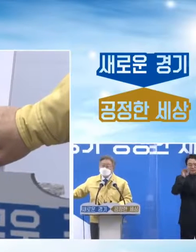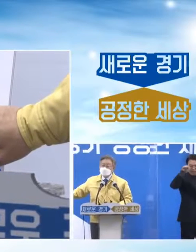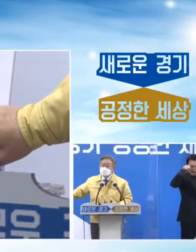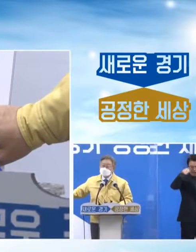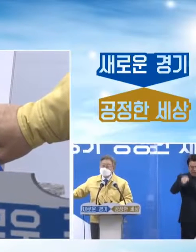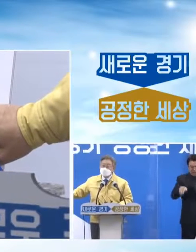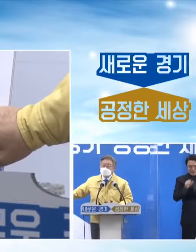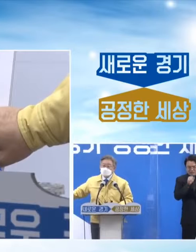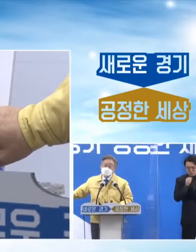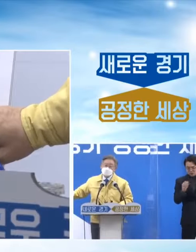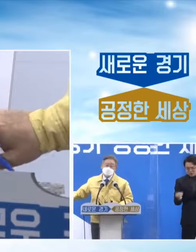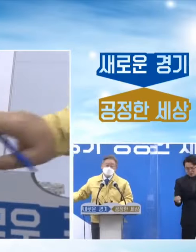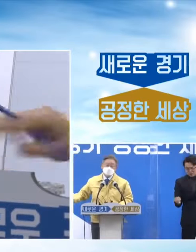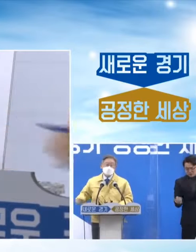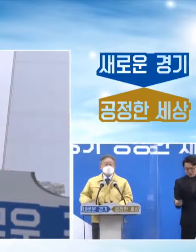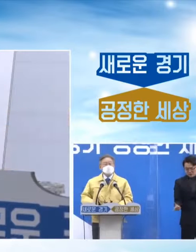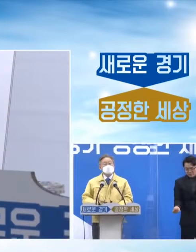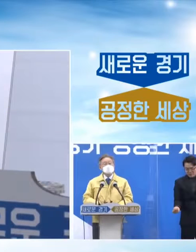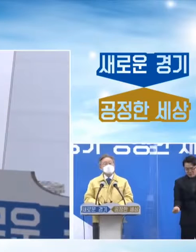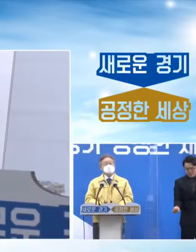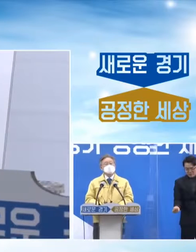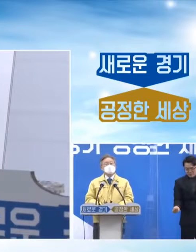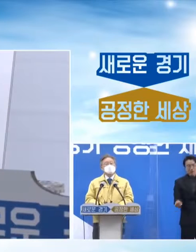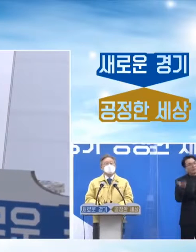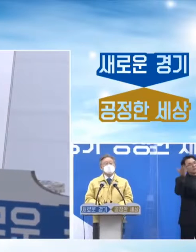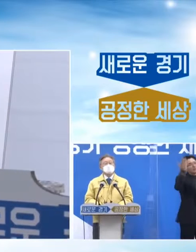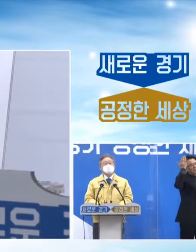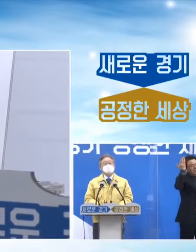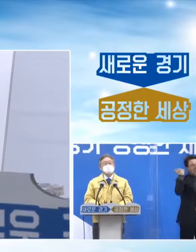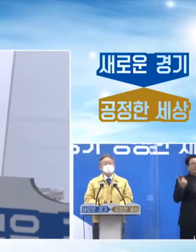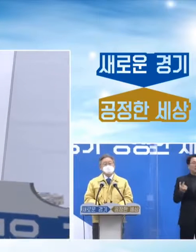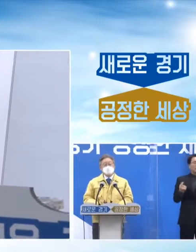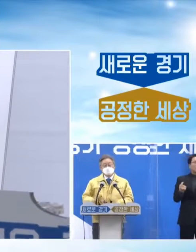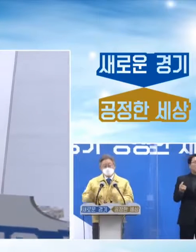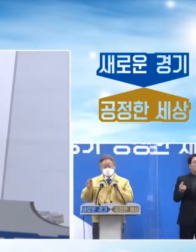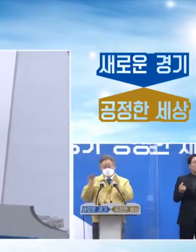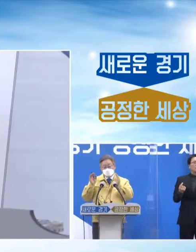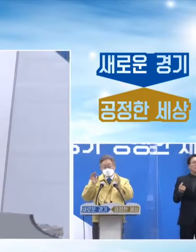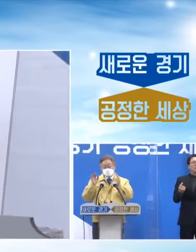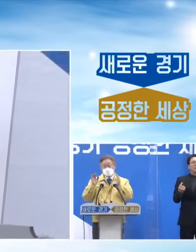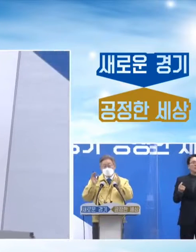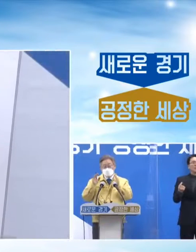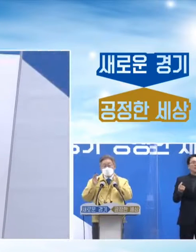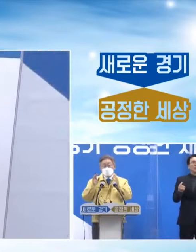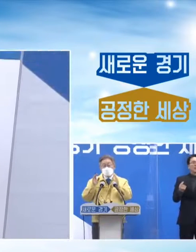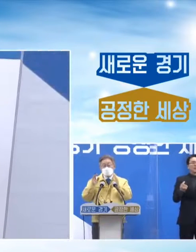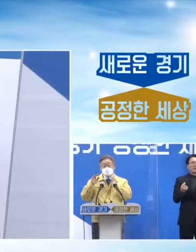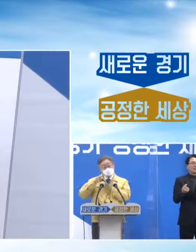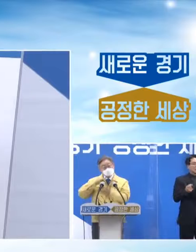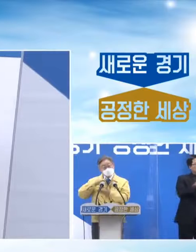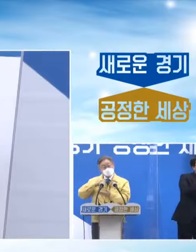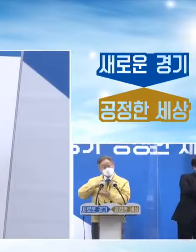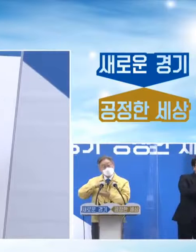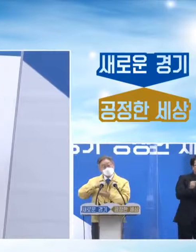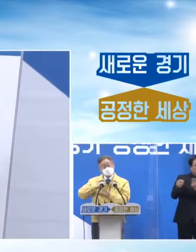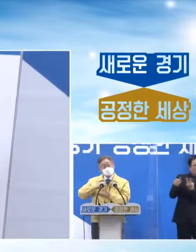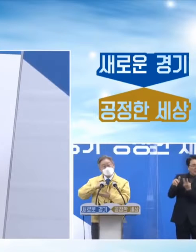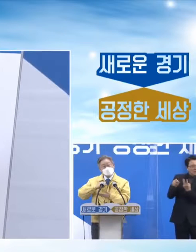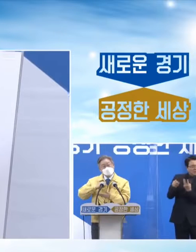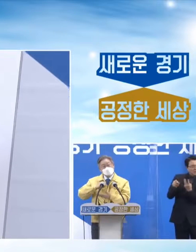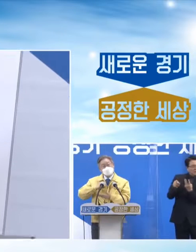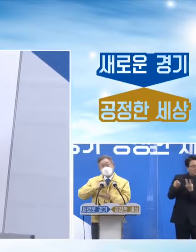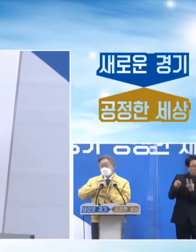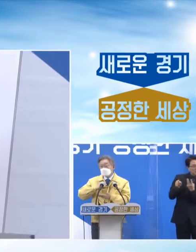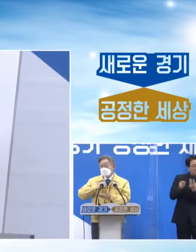어디까지 그럼 과거 2차 3차 유행 사이에 진폭인